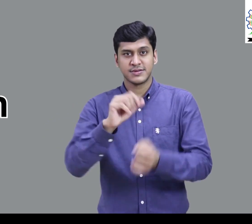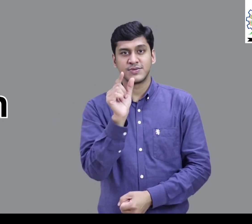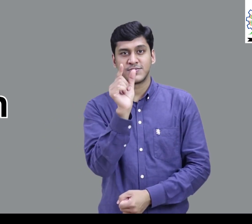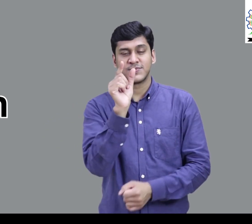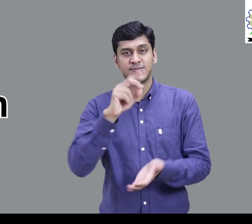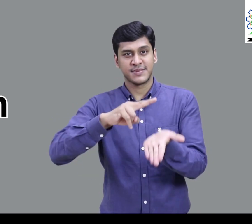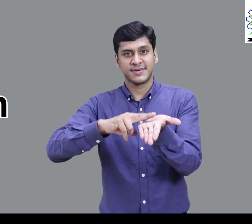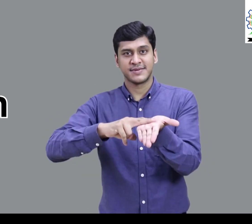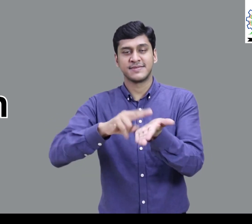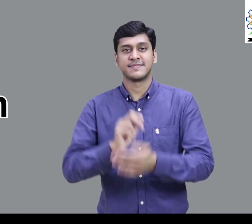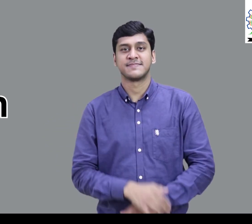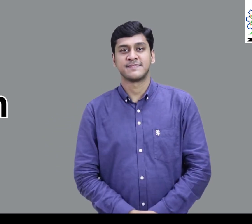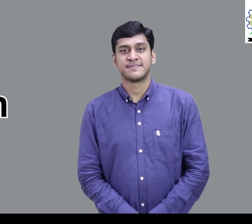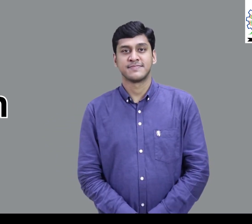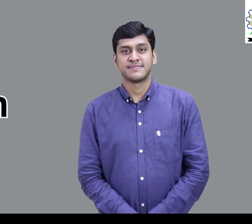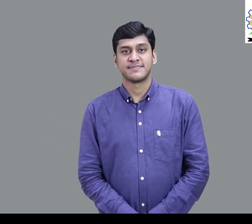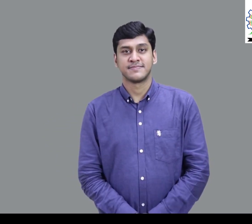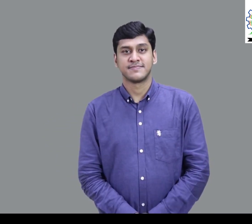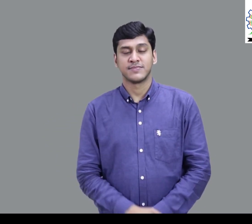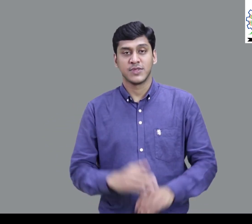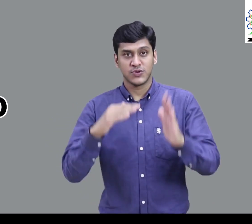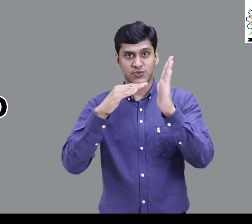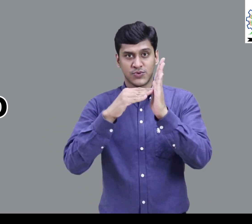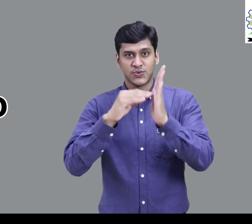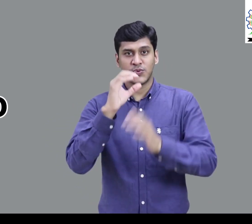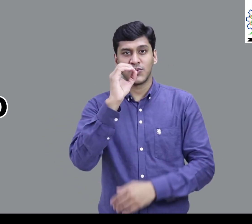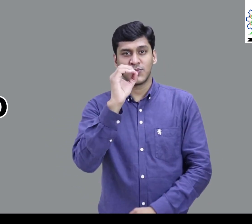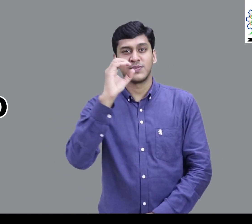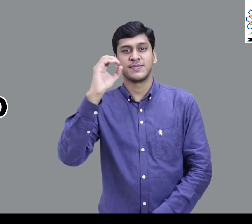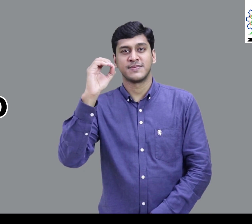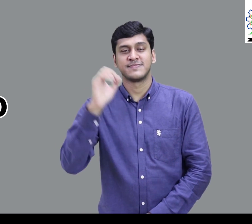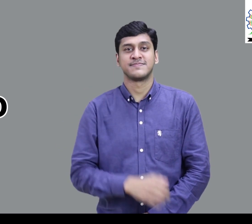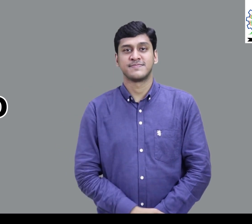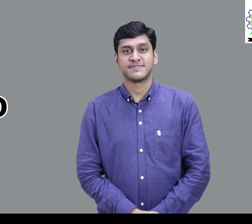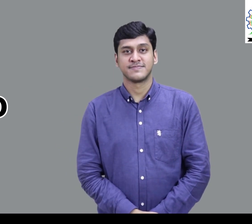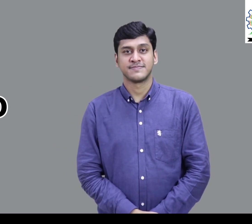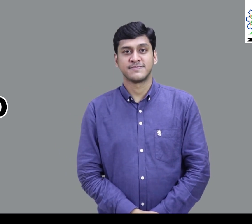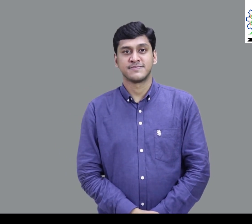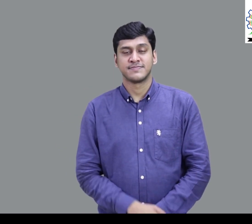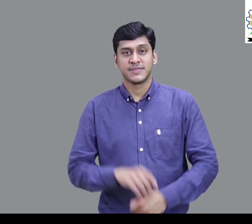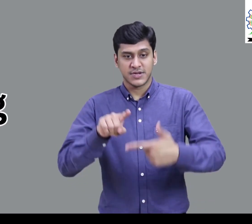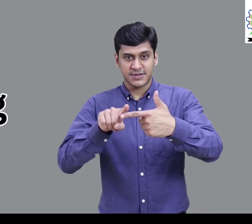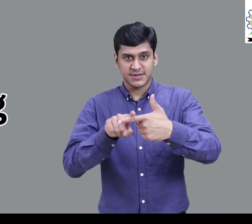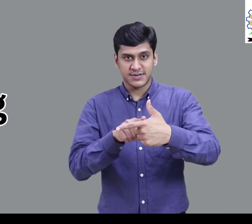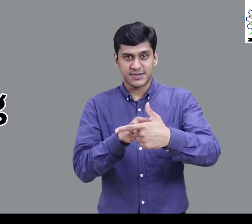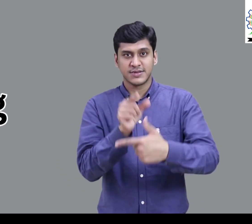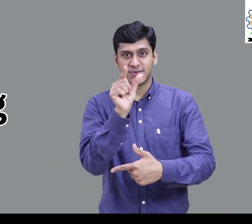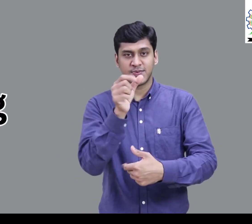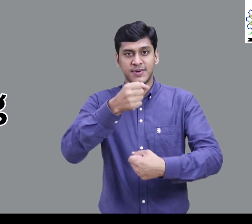U N Sun Z O Zoo J U